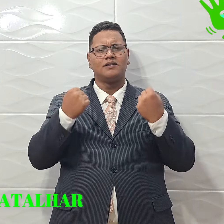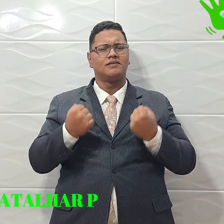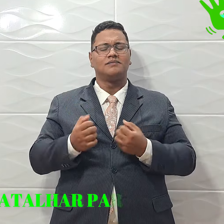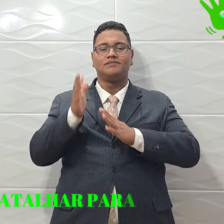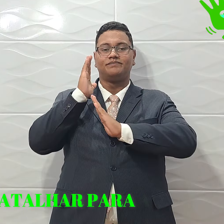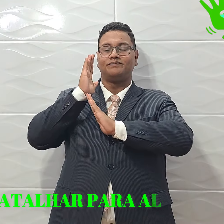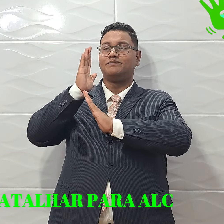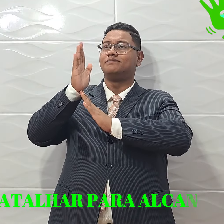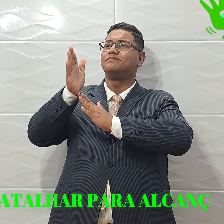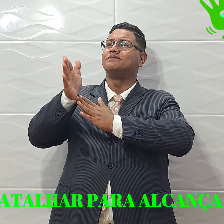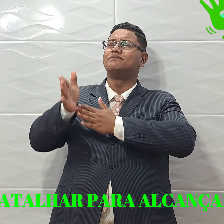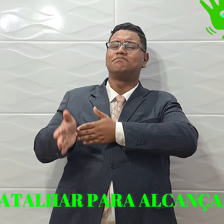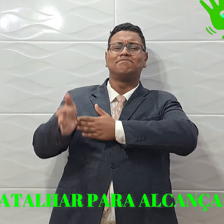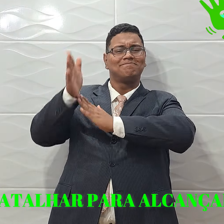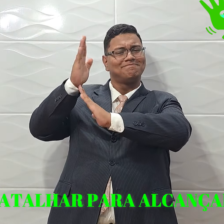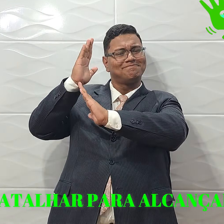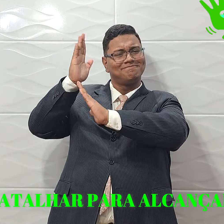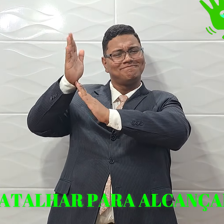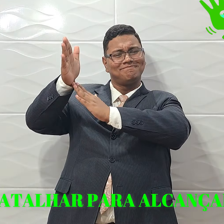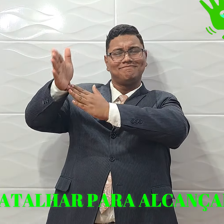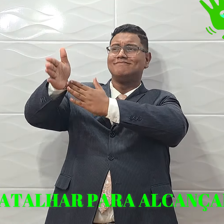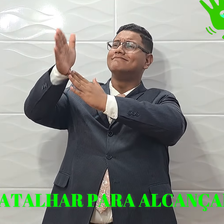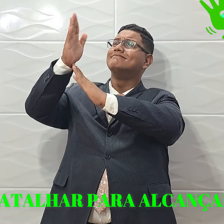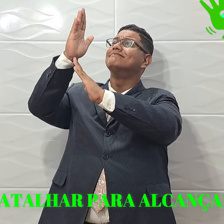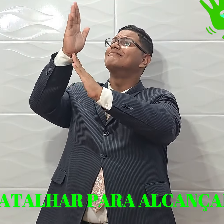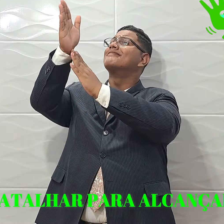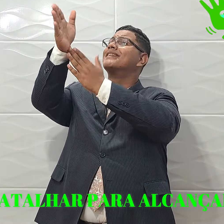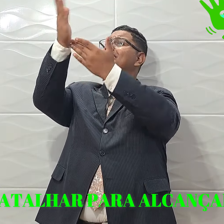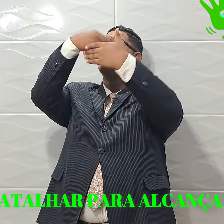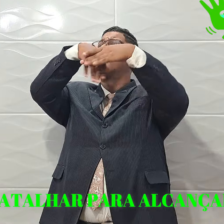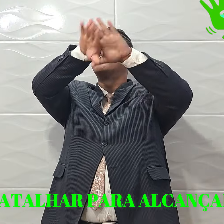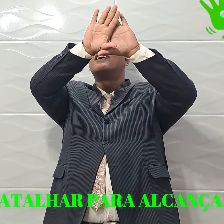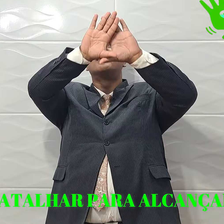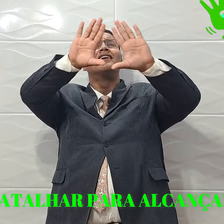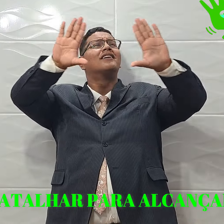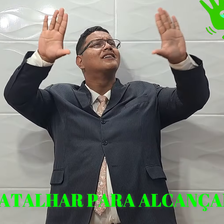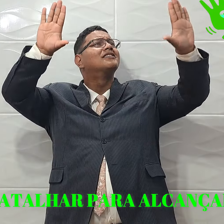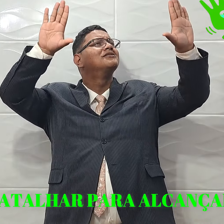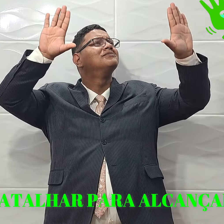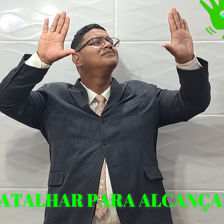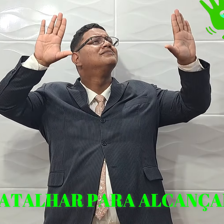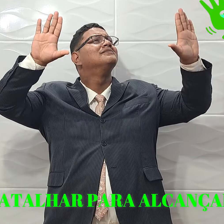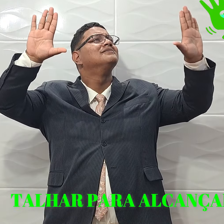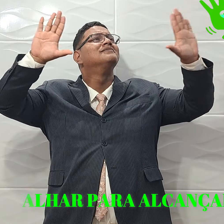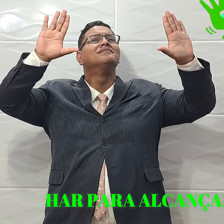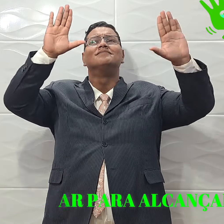Vamos batalhar para alcançar